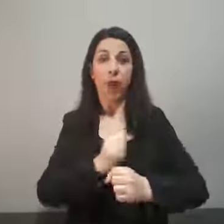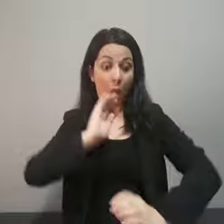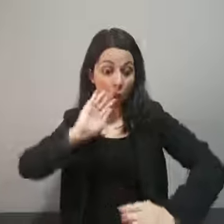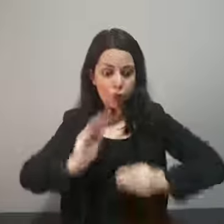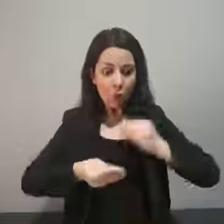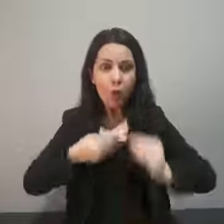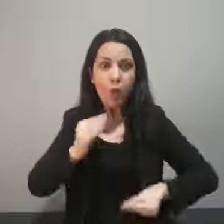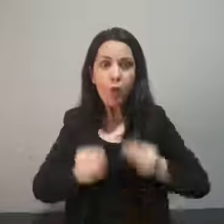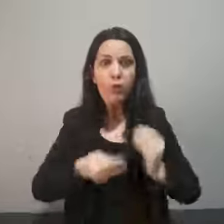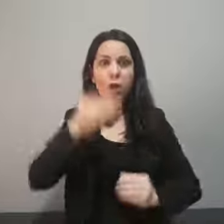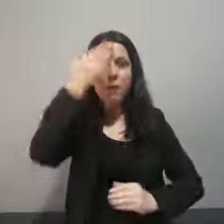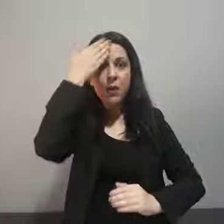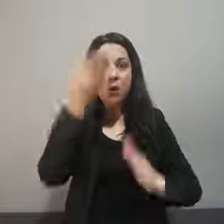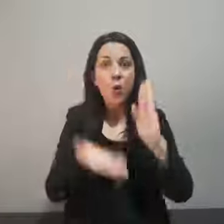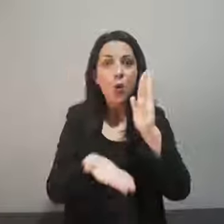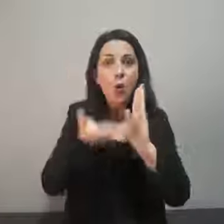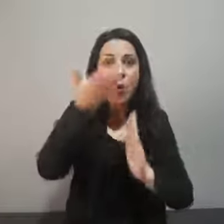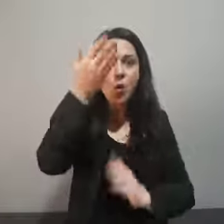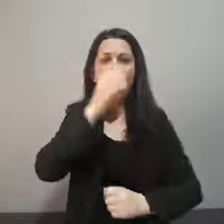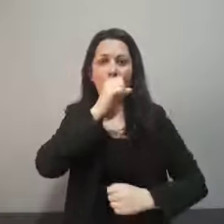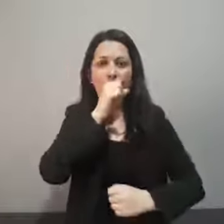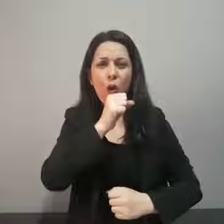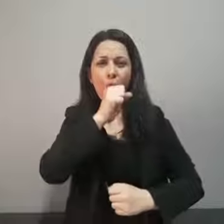βήχεις ή δυσκολεύεσαι στην αναπνοή σου.